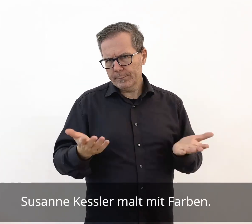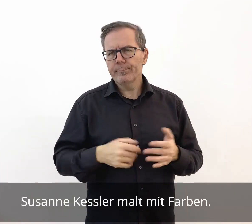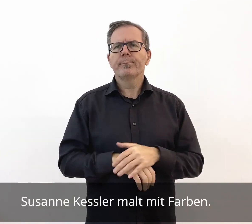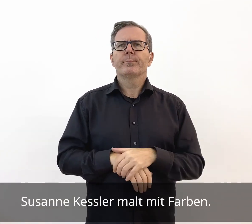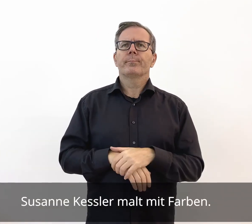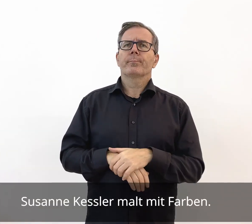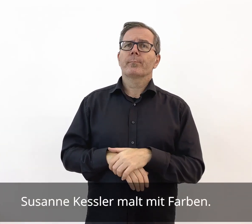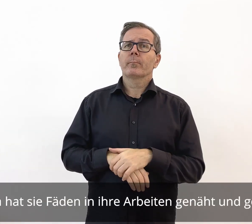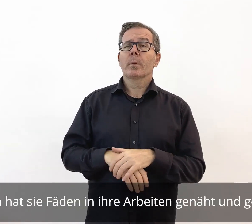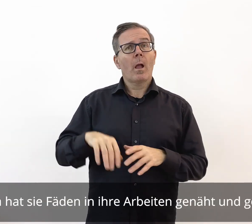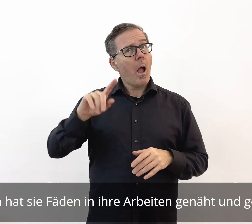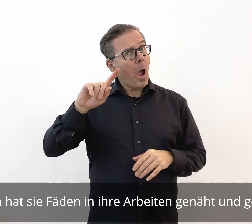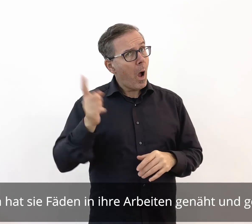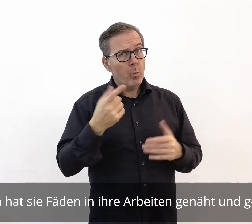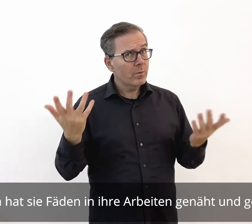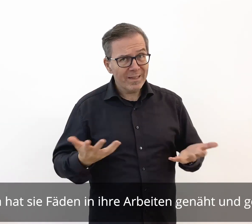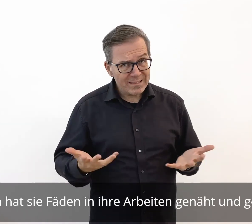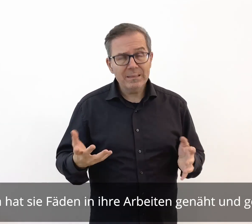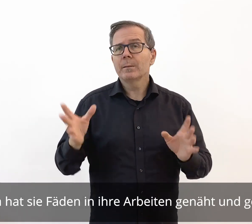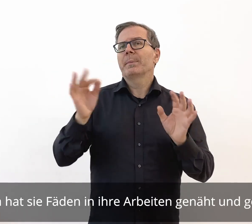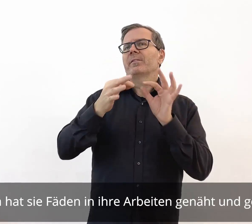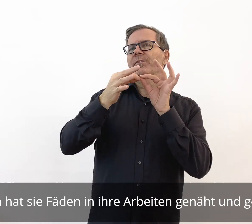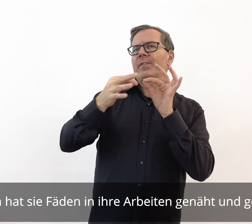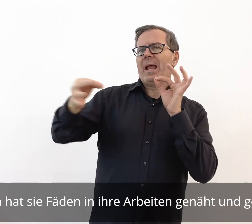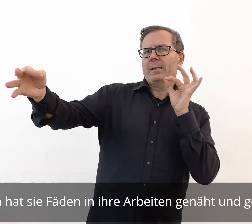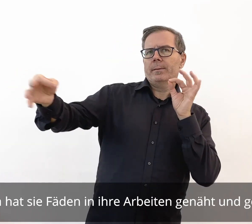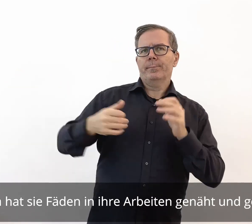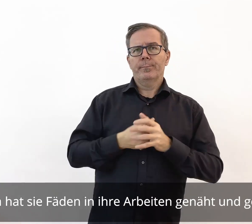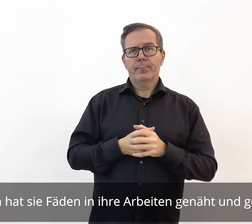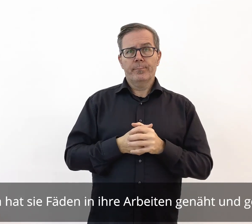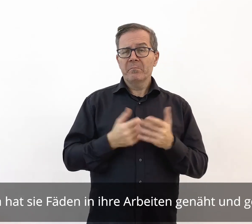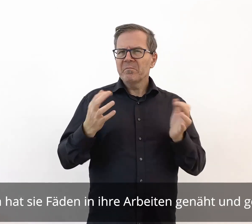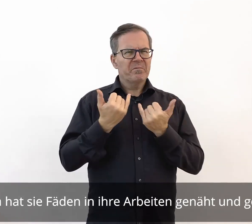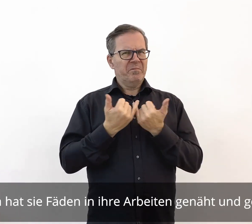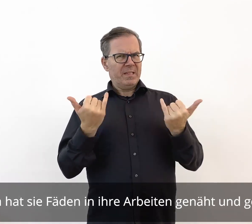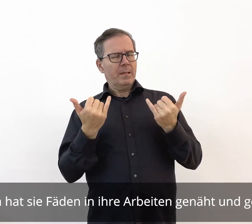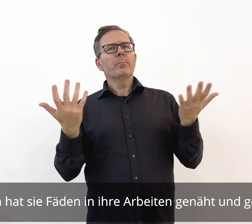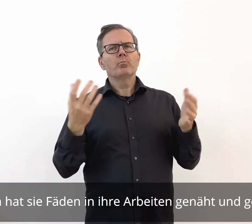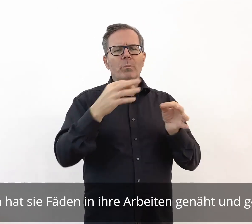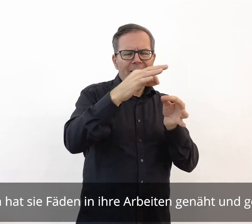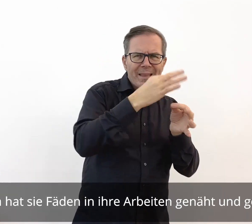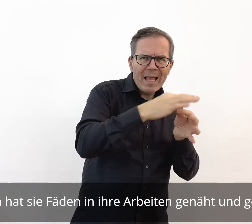mit Farben. Außerdem hat sie Fäden in ihrer Arbeiten genäht und gestickt.